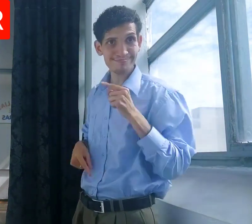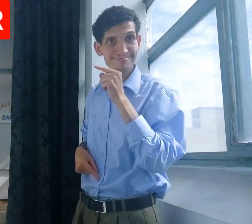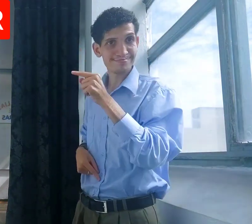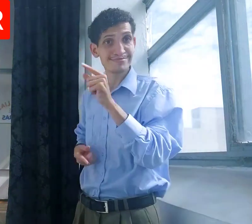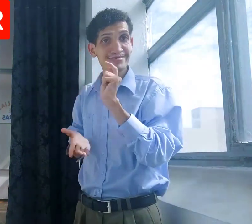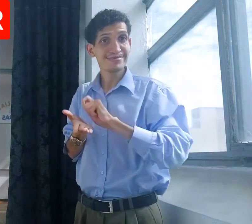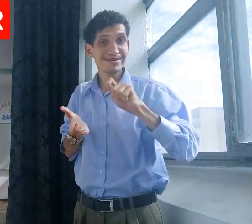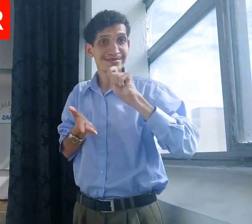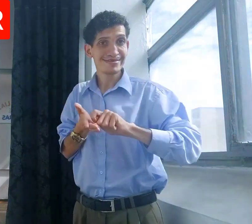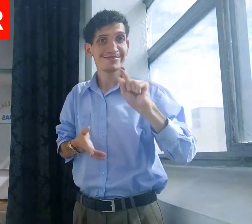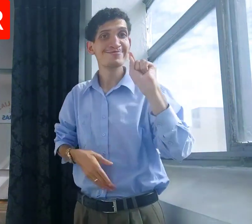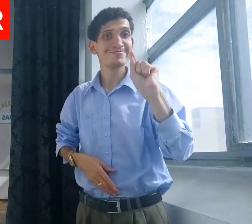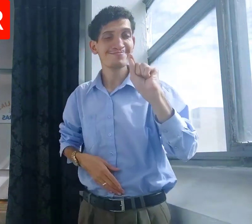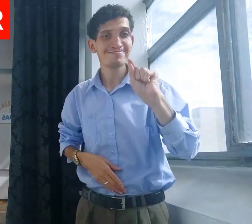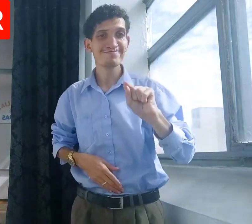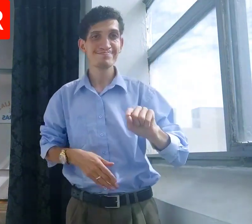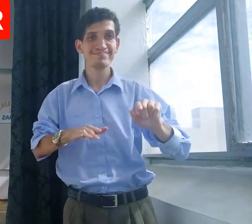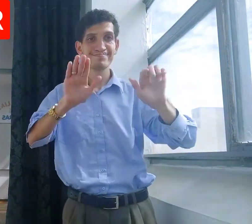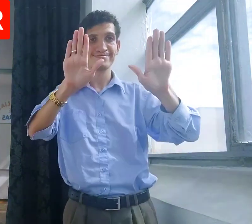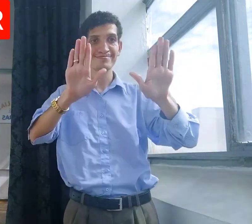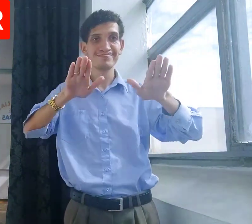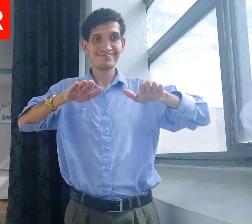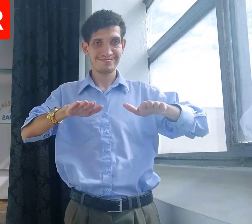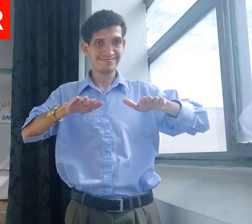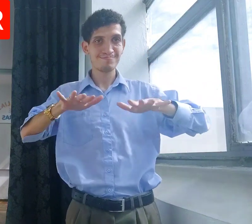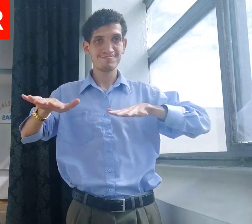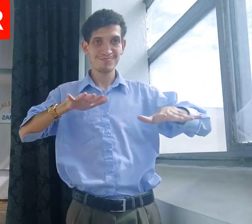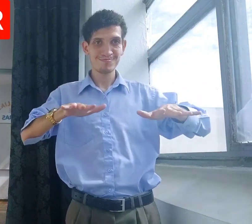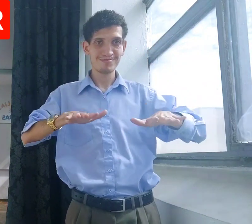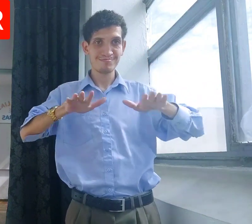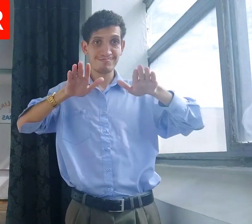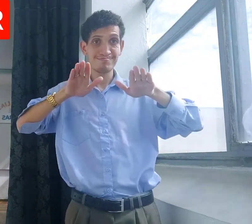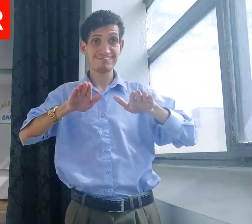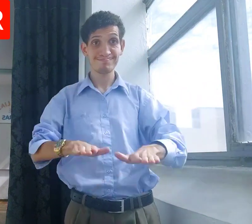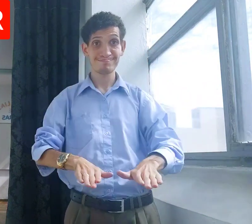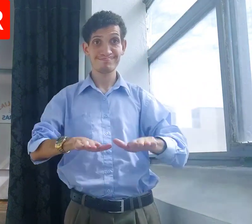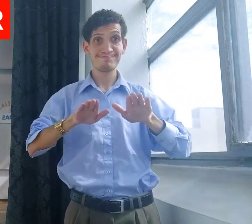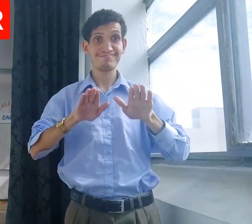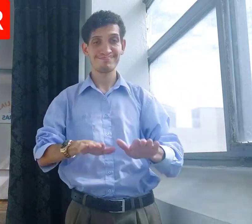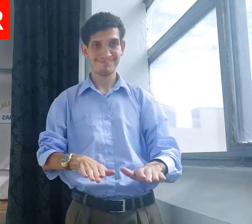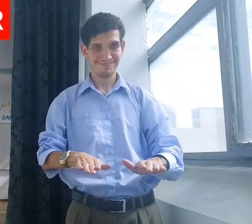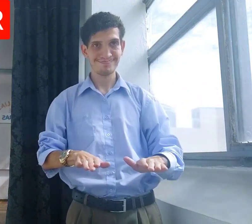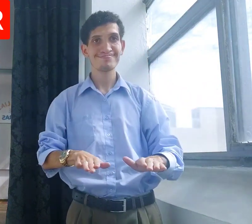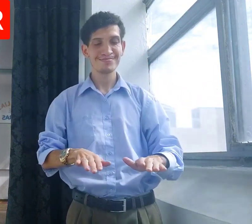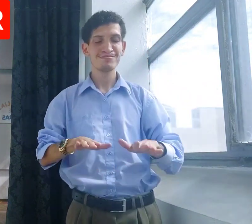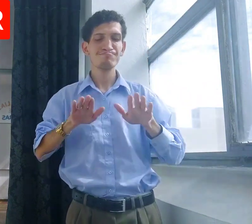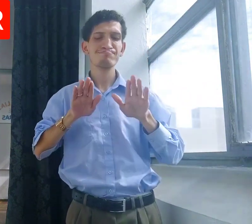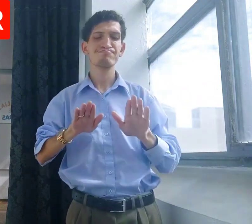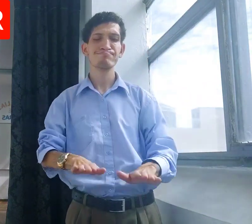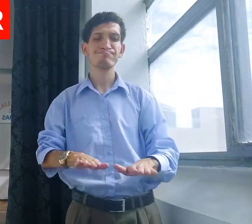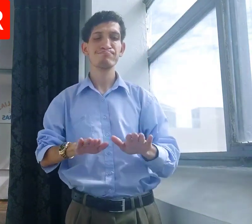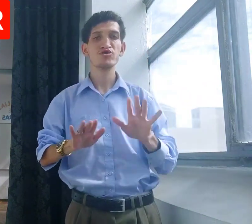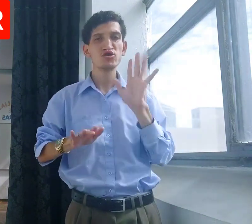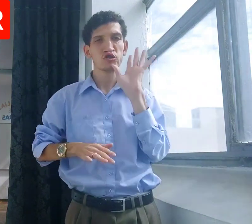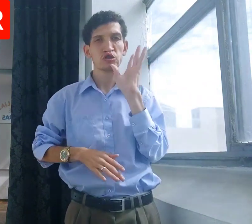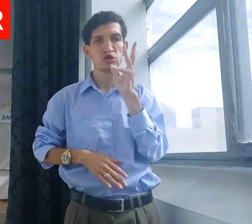olha aqui ao lado e essa daqui escrita o que? As mãos estão assim e o movimento é este. Assim,